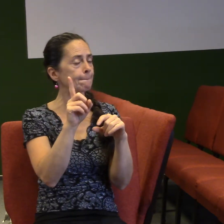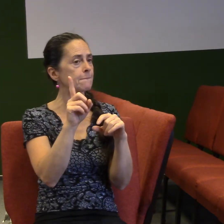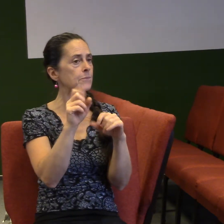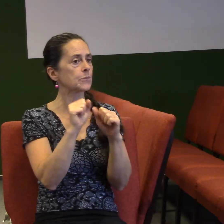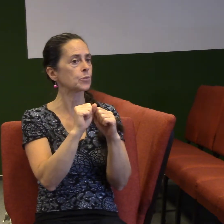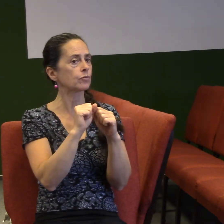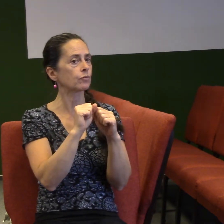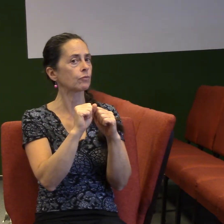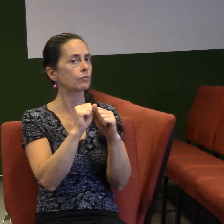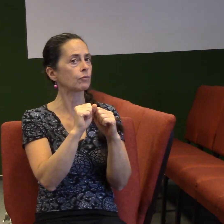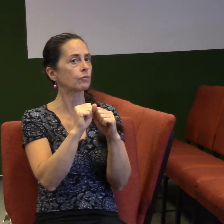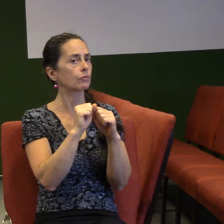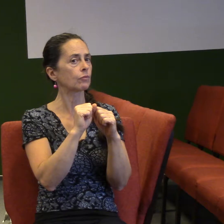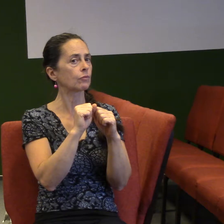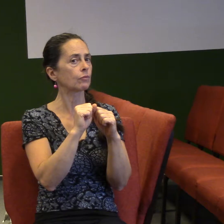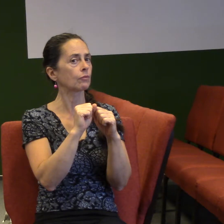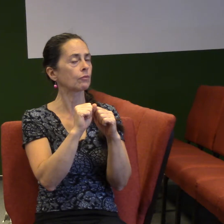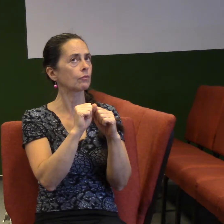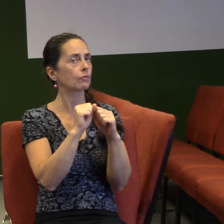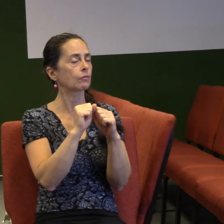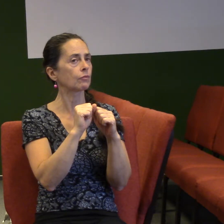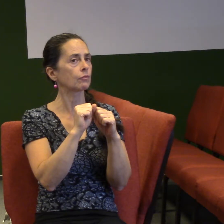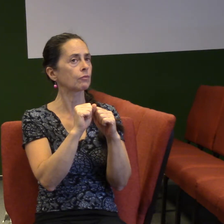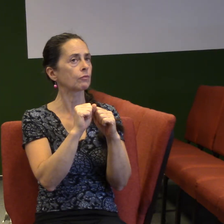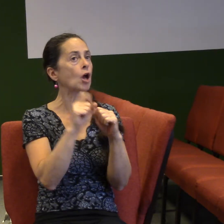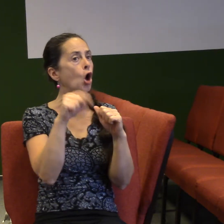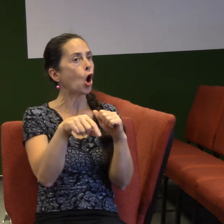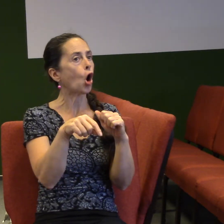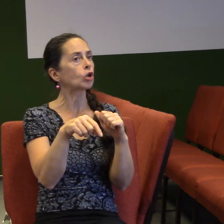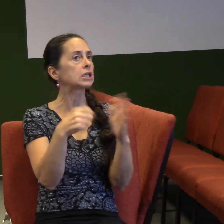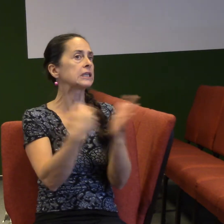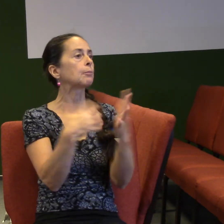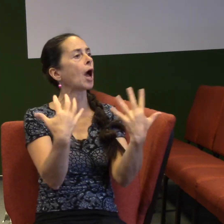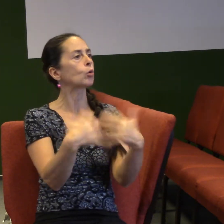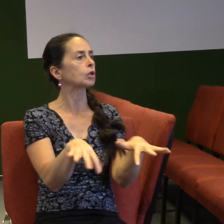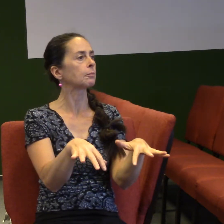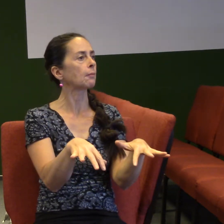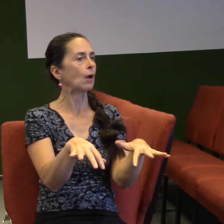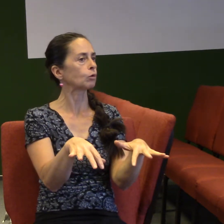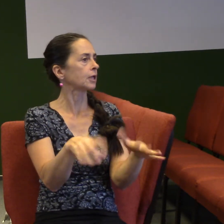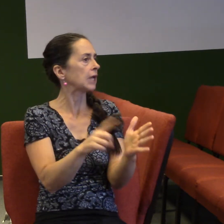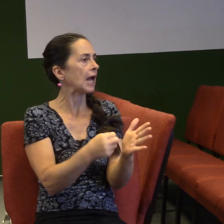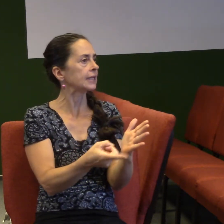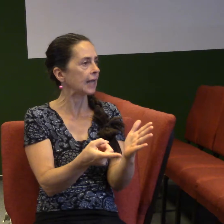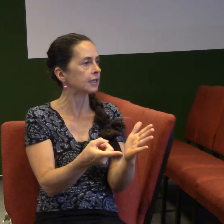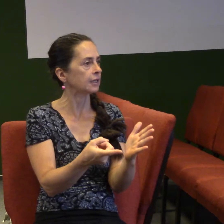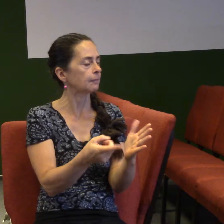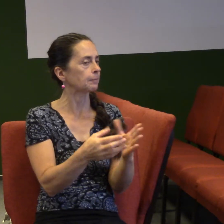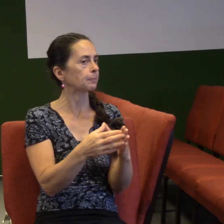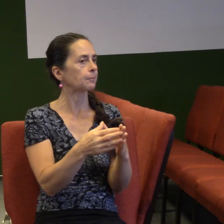není to úplně, on nejedná automaticky. Ale podle těch veršů, které čteme v Biblii, které nás vybízí k hledání,